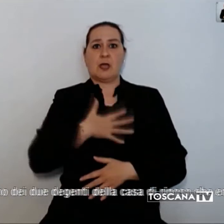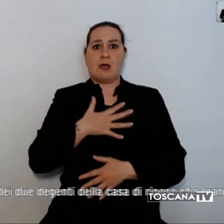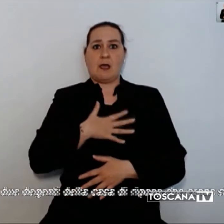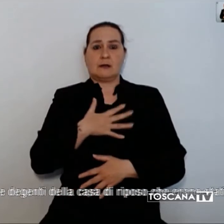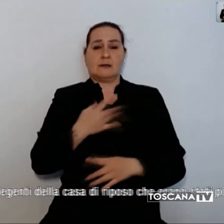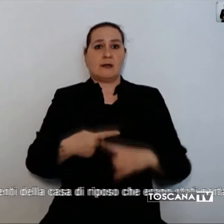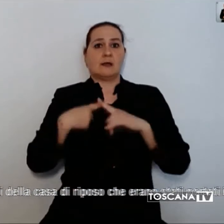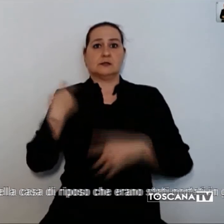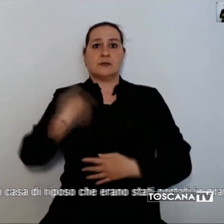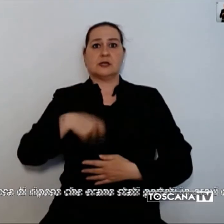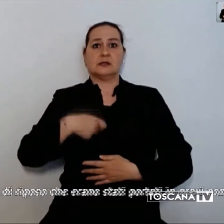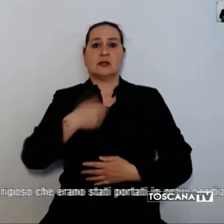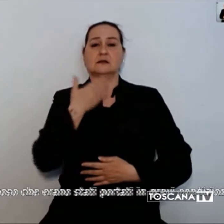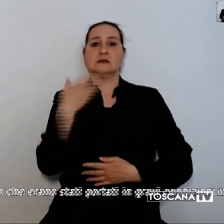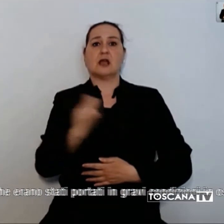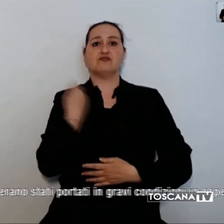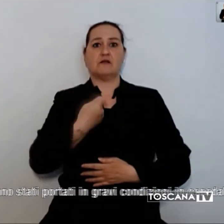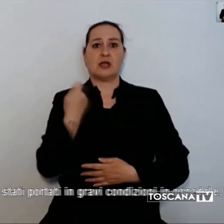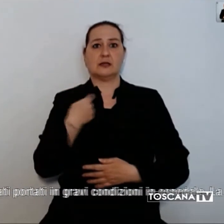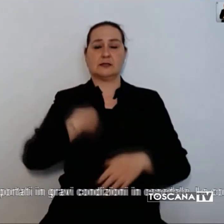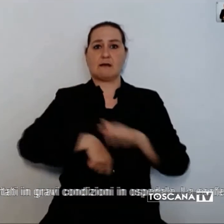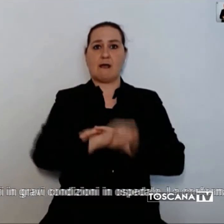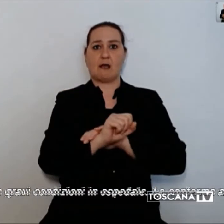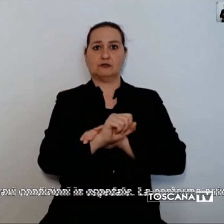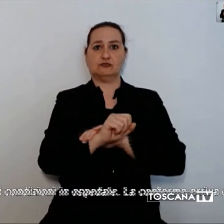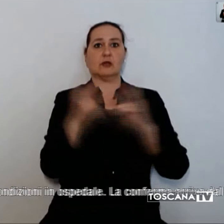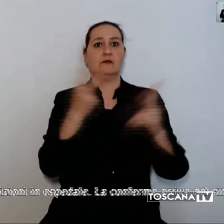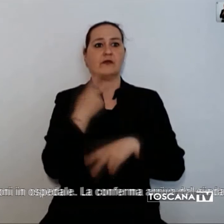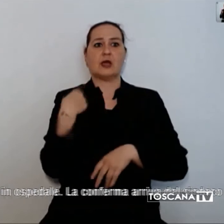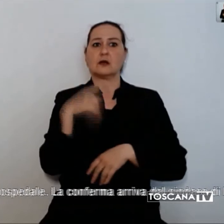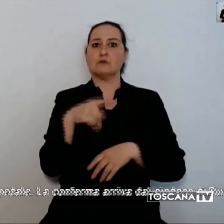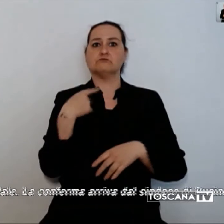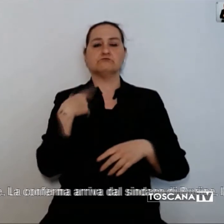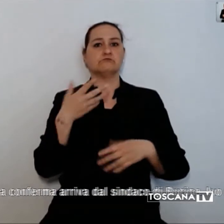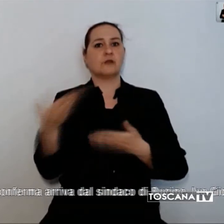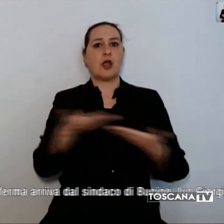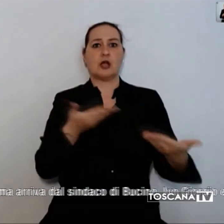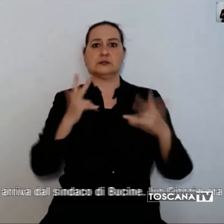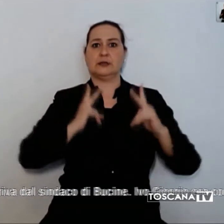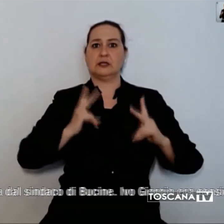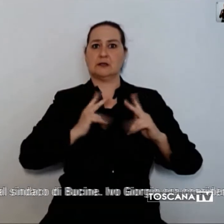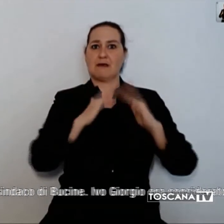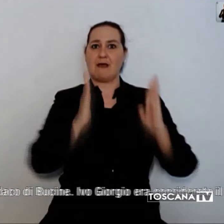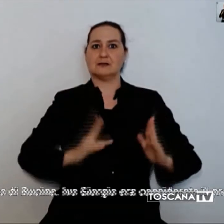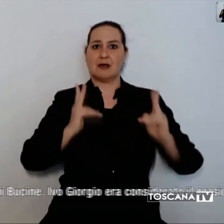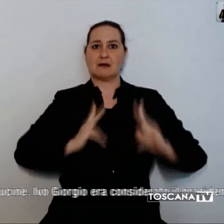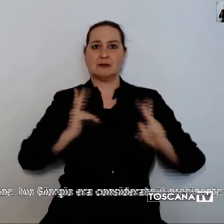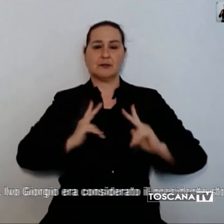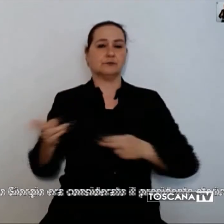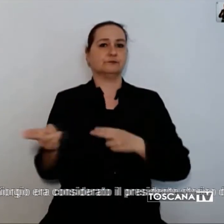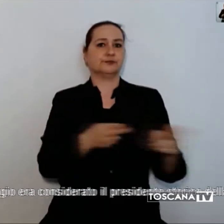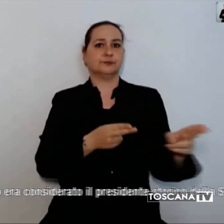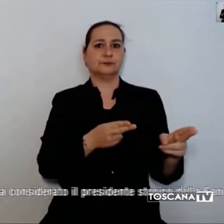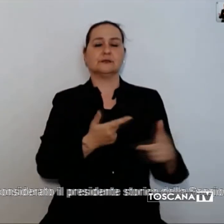Calcio. Era uno dei due degenti della casa di riposo che erano stati portati in gravi condizioni in